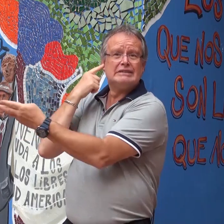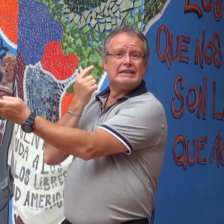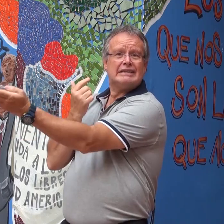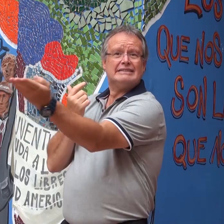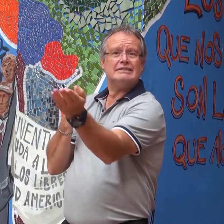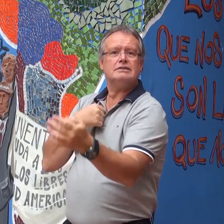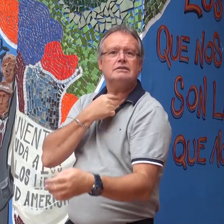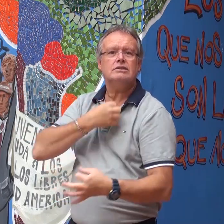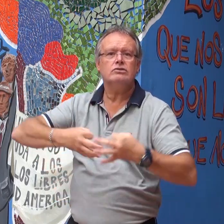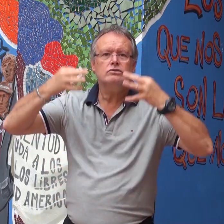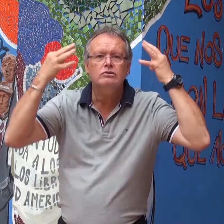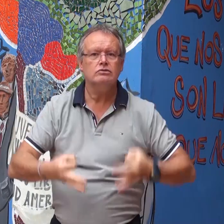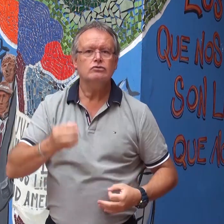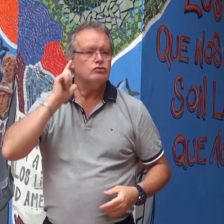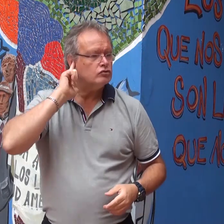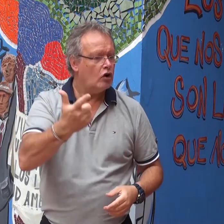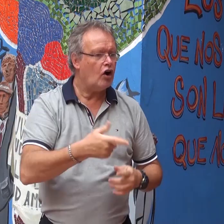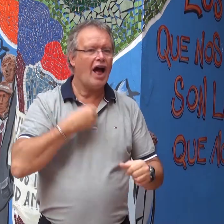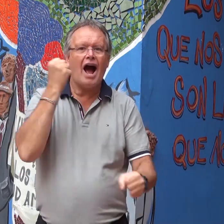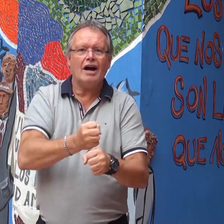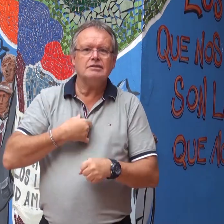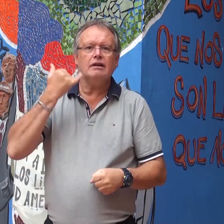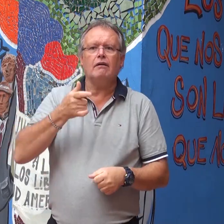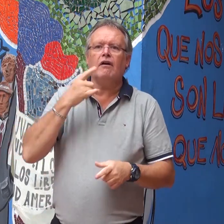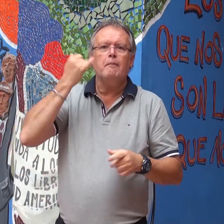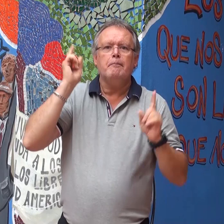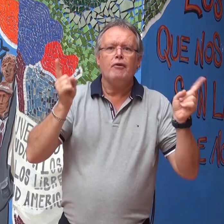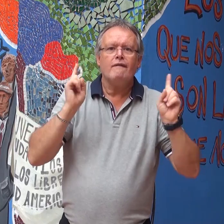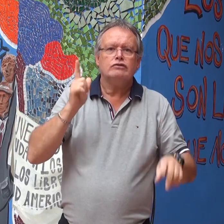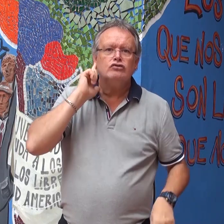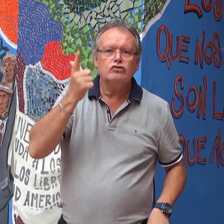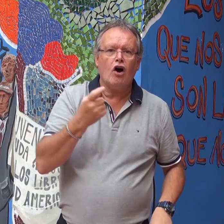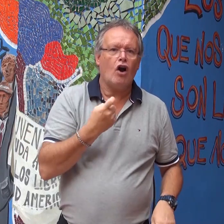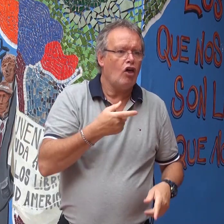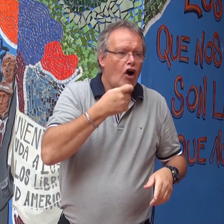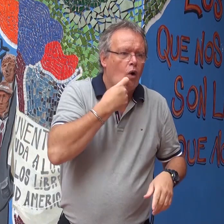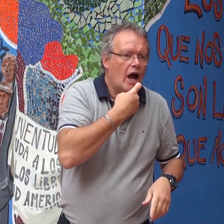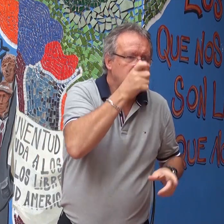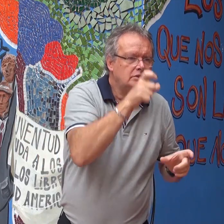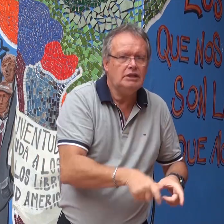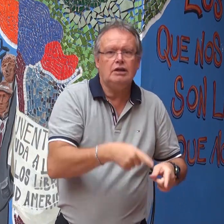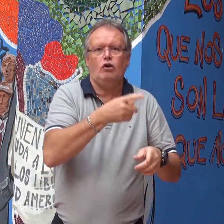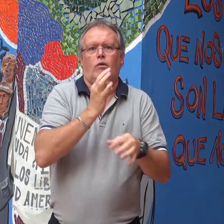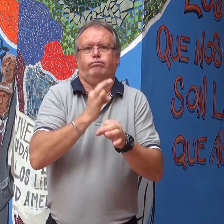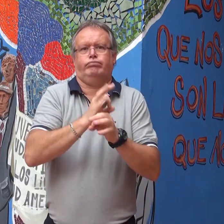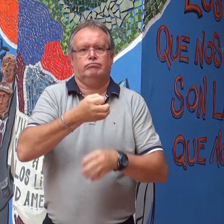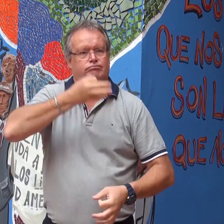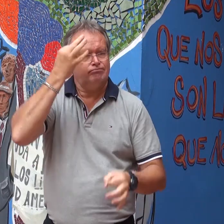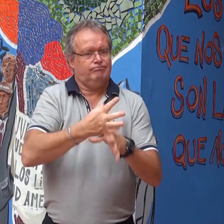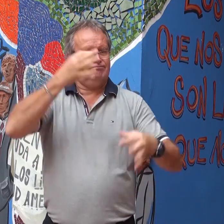de docentes sordos, ser docente como Juan Drueta, que es un profesional,